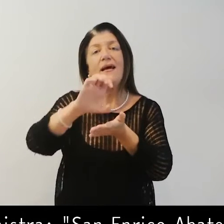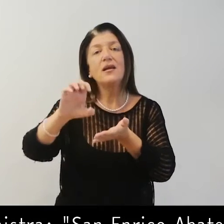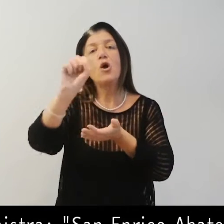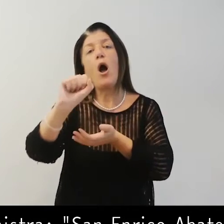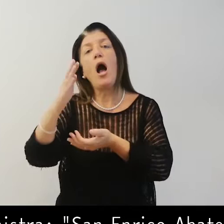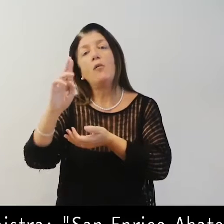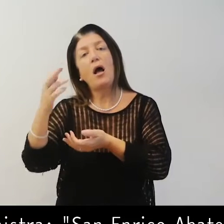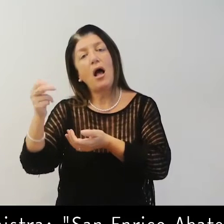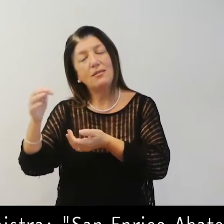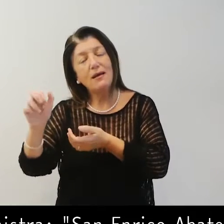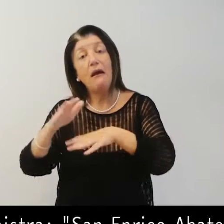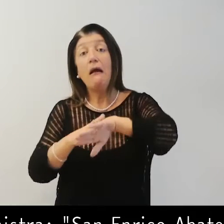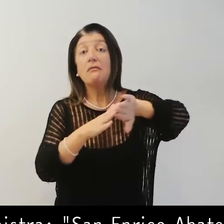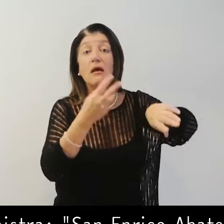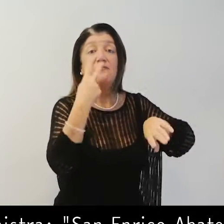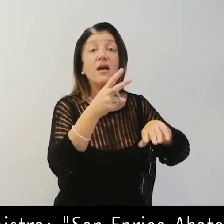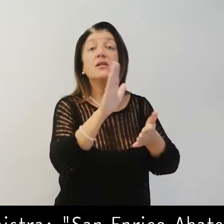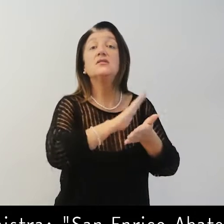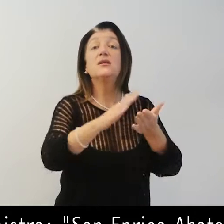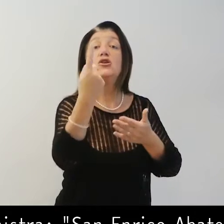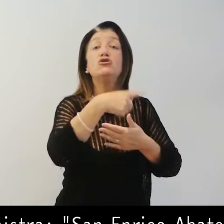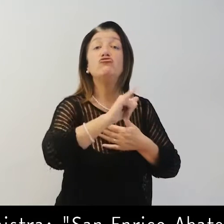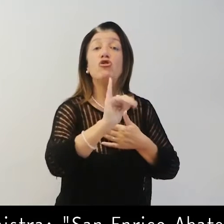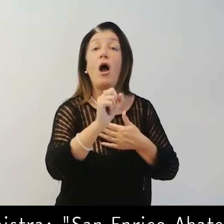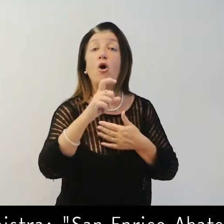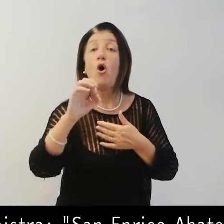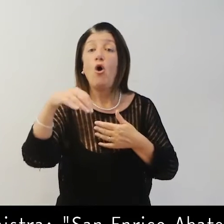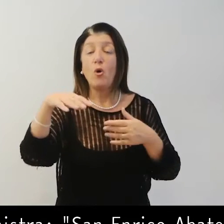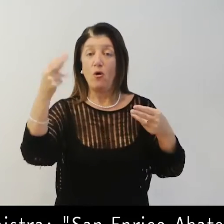Enrico Abate. E a destra, San Giacomo.